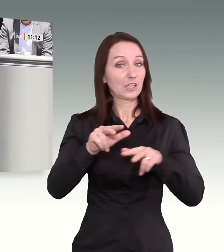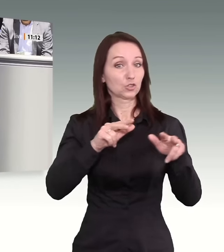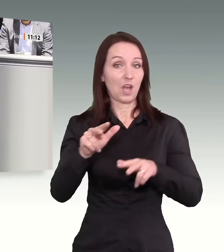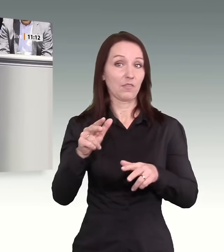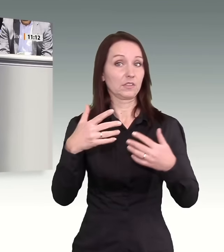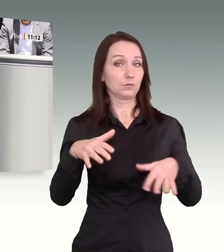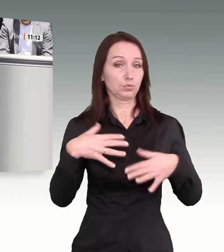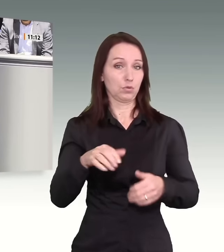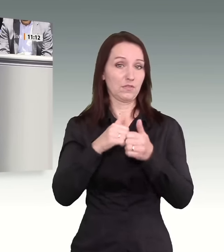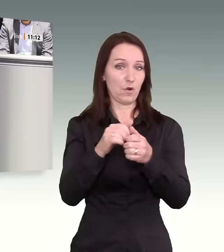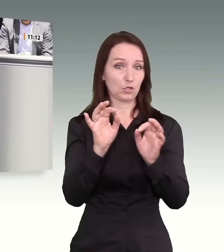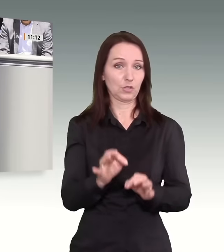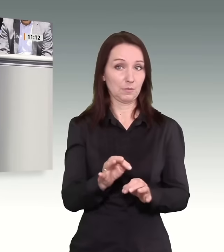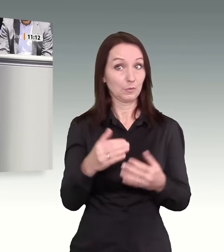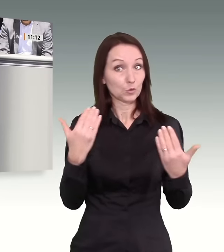anders.